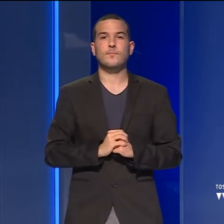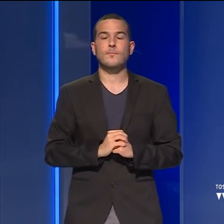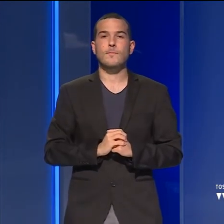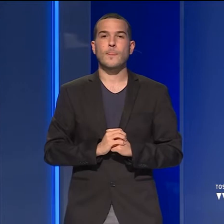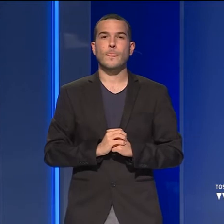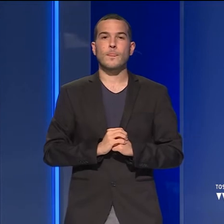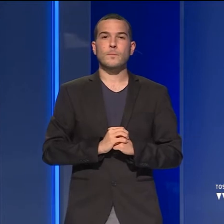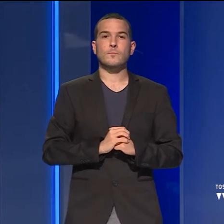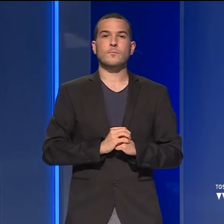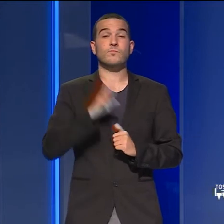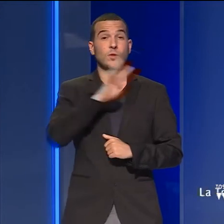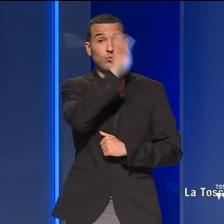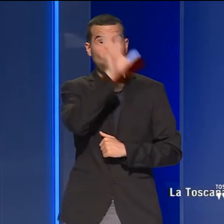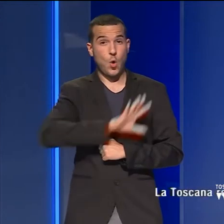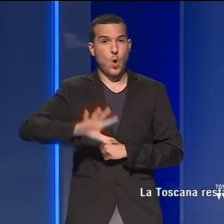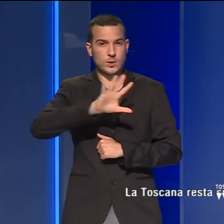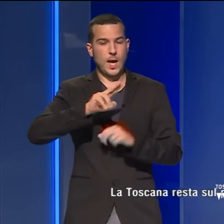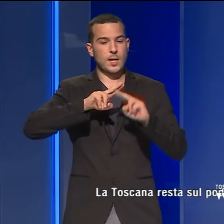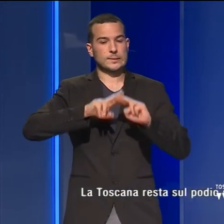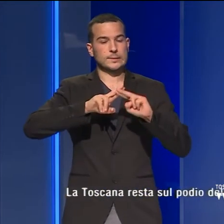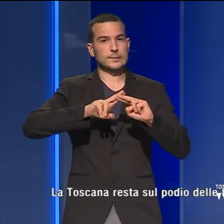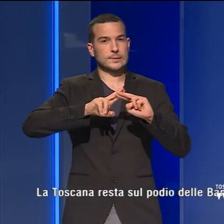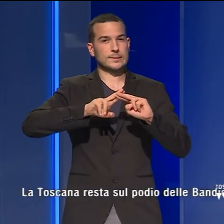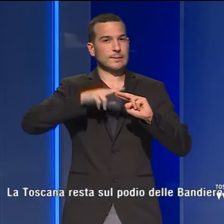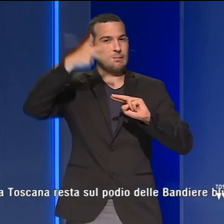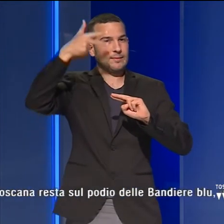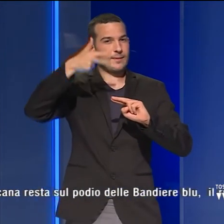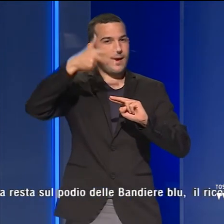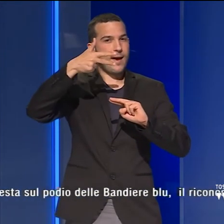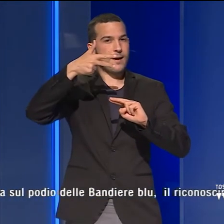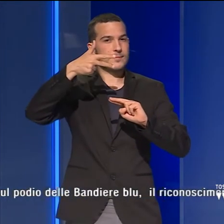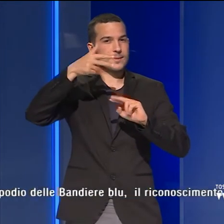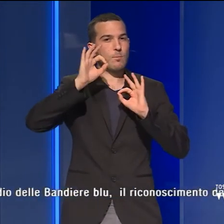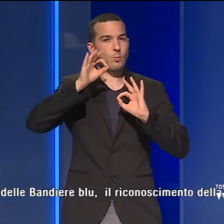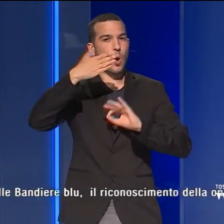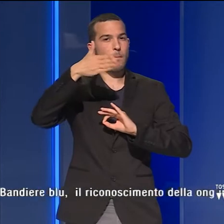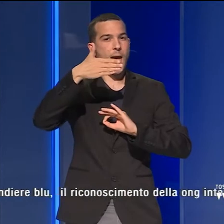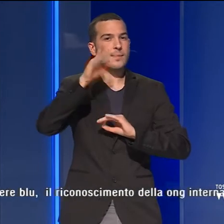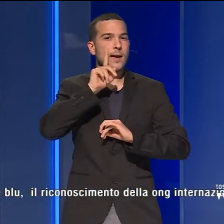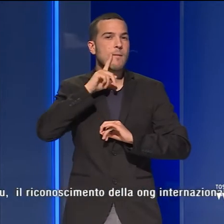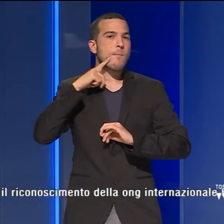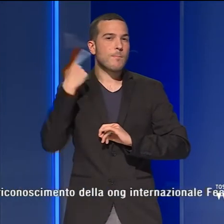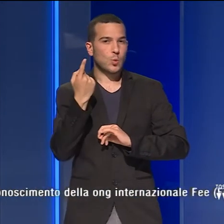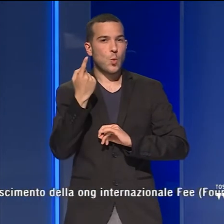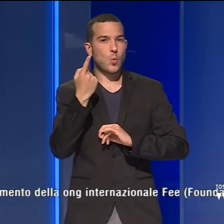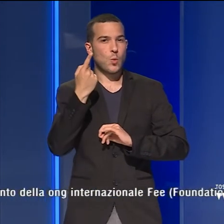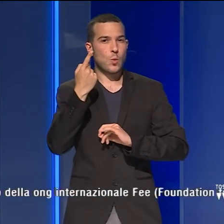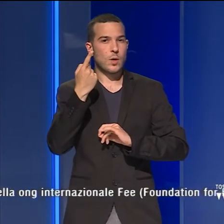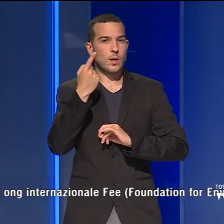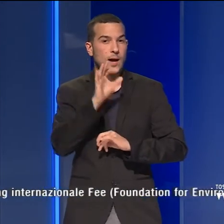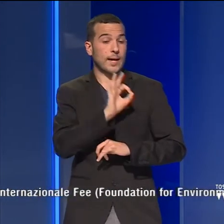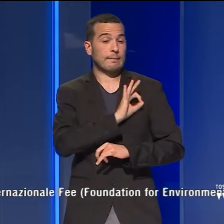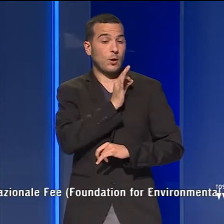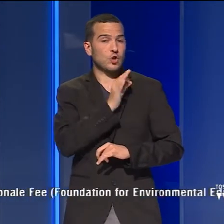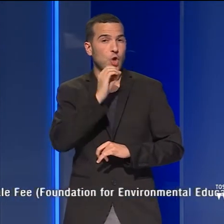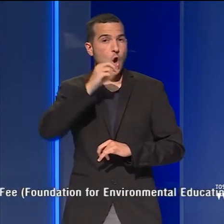La Toscana resta sul podio delle bandiere blu. Il riconoscimento dell